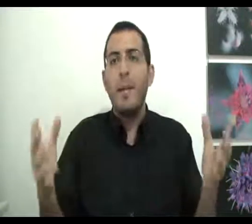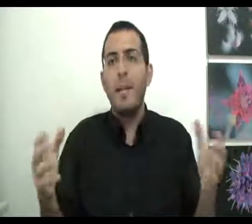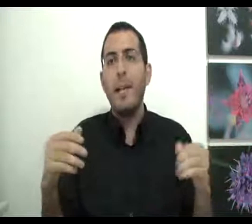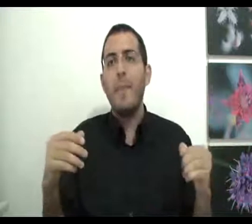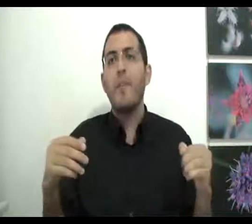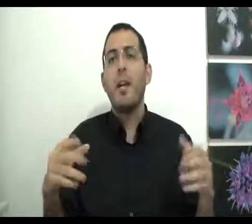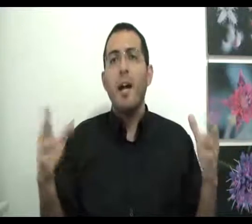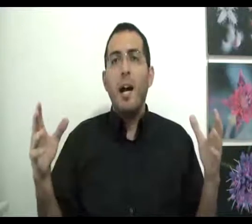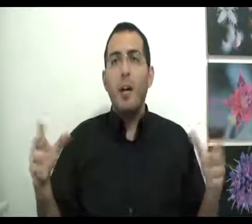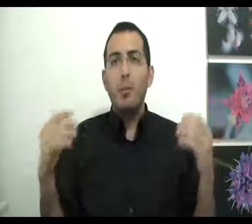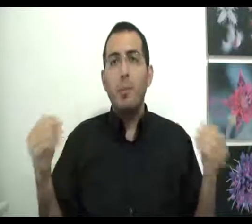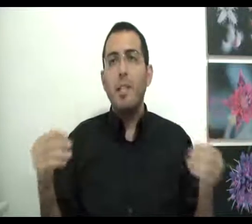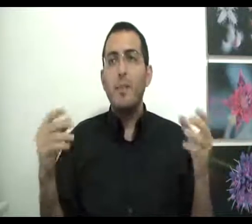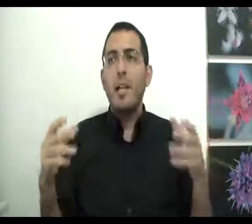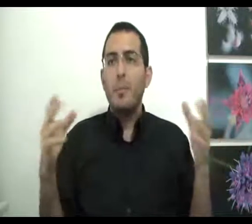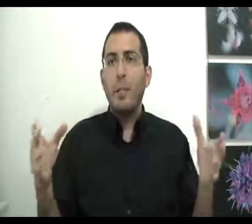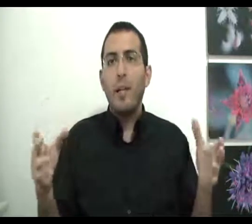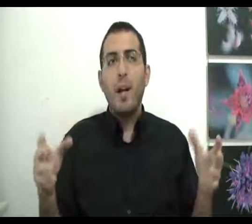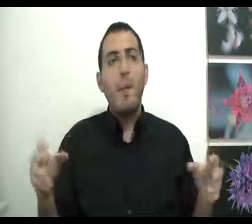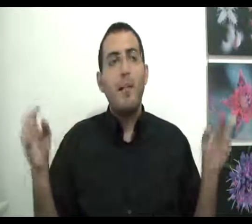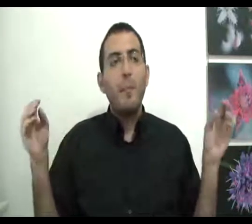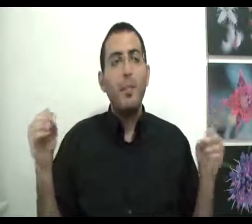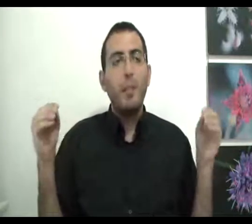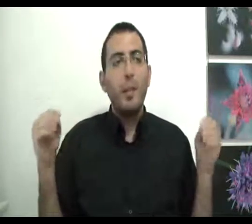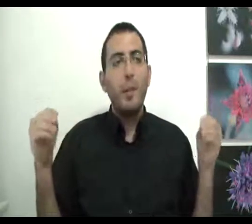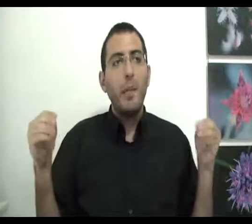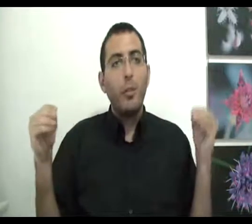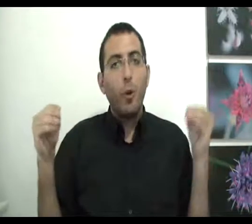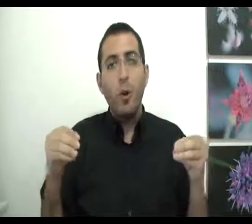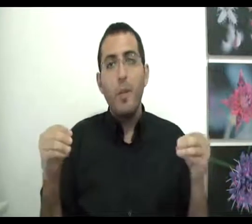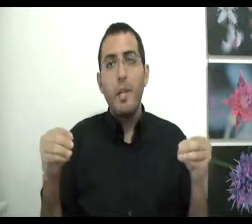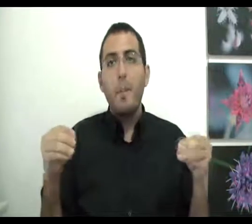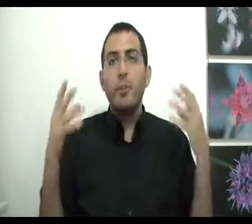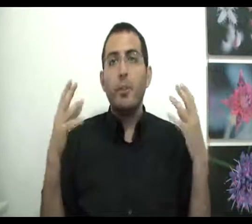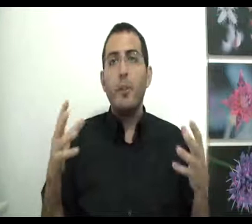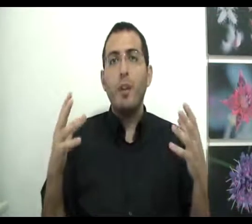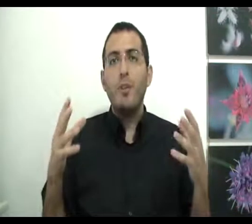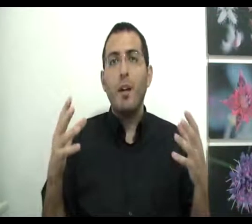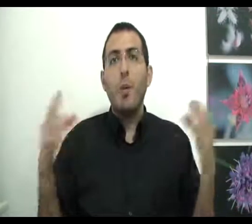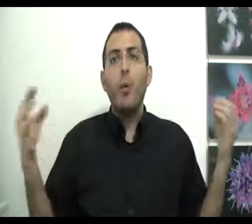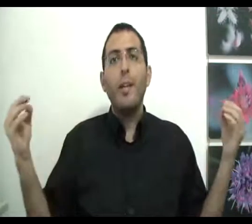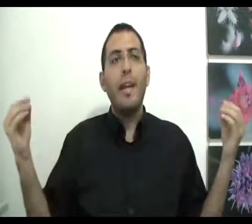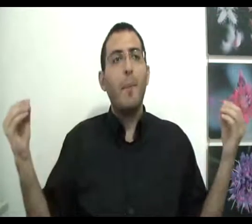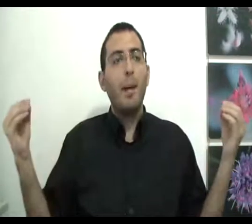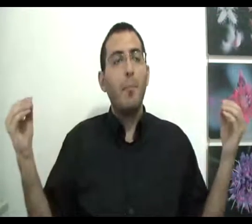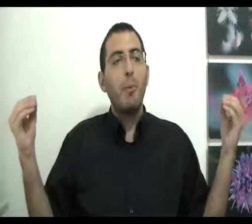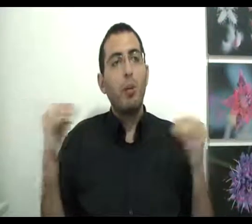אני קיים הראי alarms שבנדעים צריך להתבונן על הדברים האלה פנימה לתוכו, בסופו של דבר הוא יהיה בחיבור